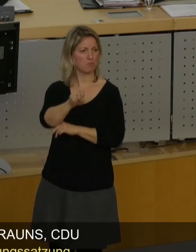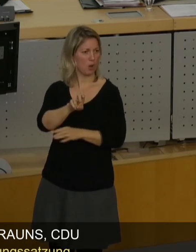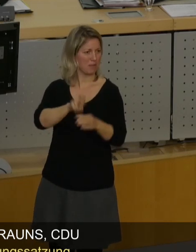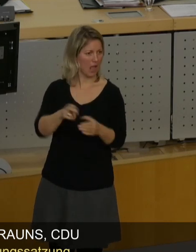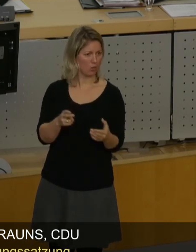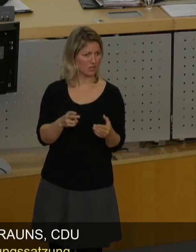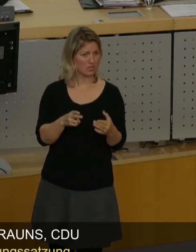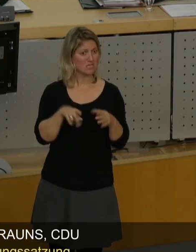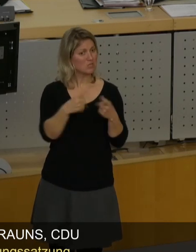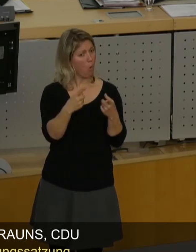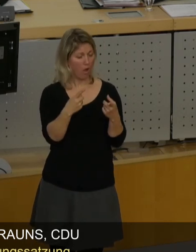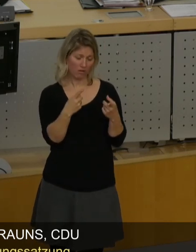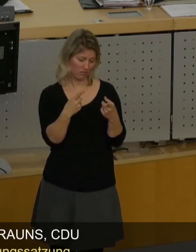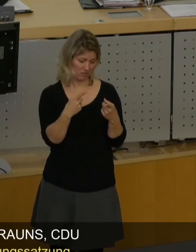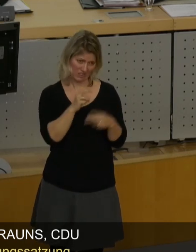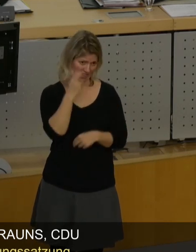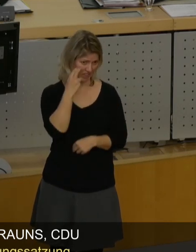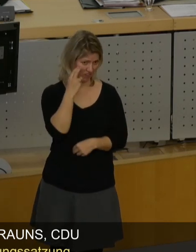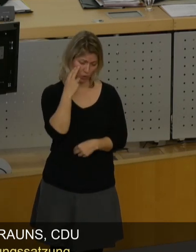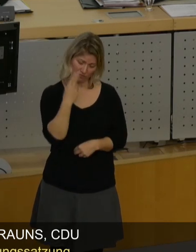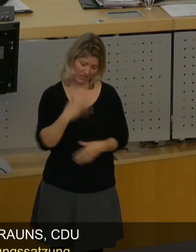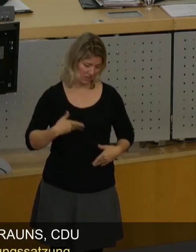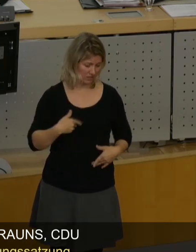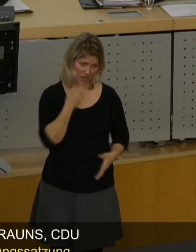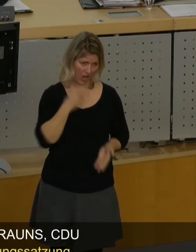dieser Schluss ist unanständig. Und darauf lege ich Wert.